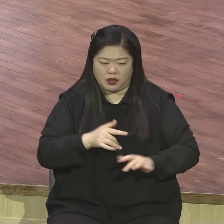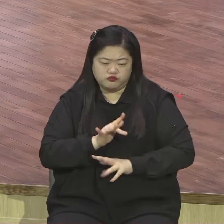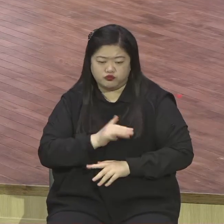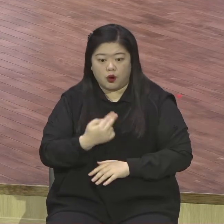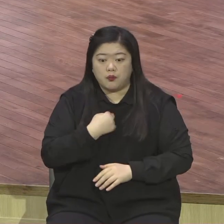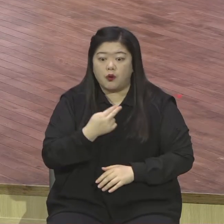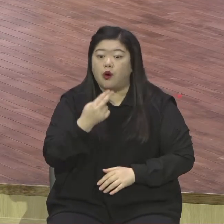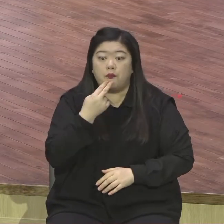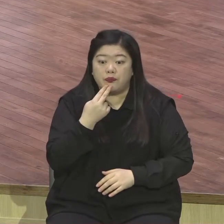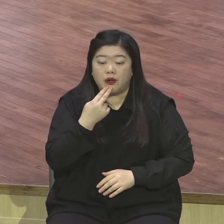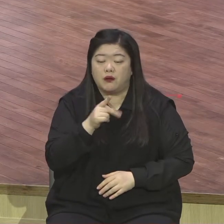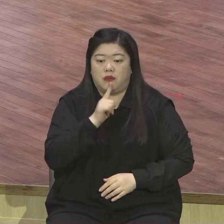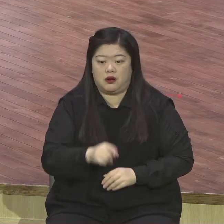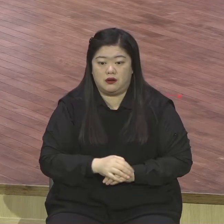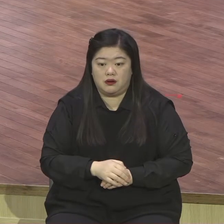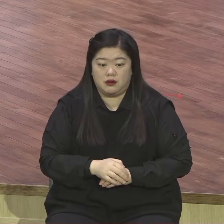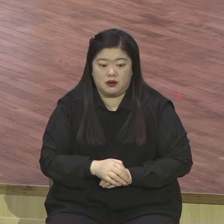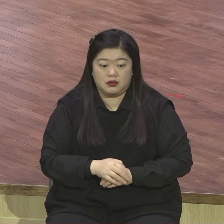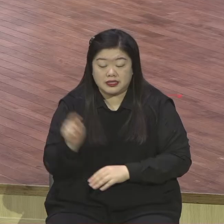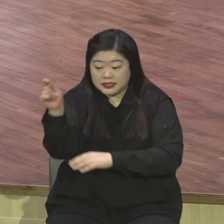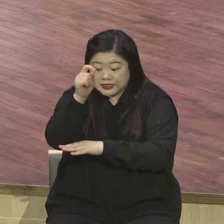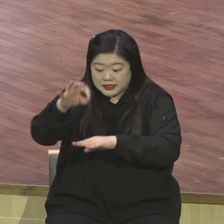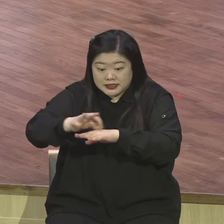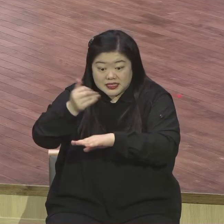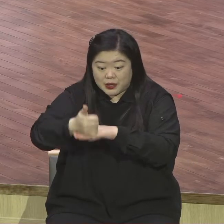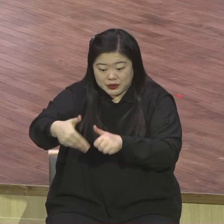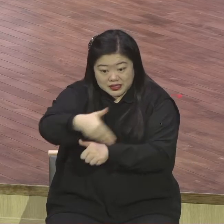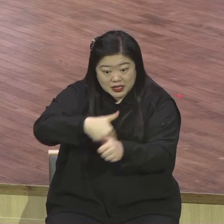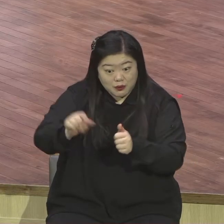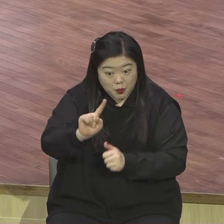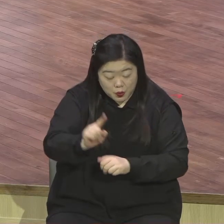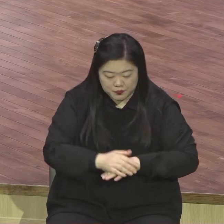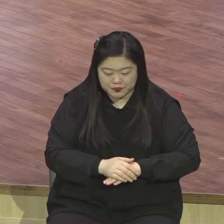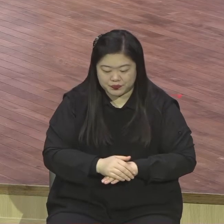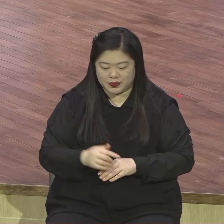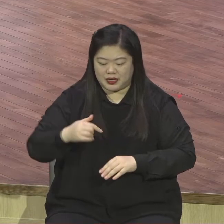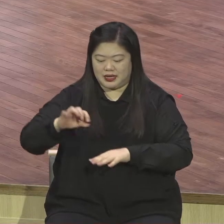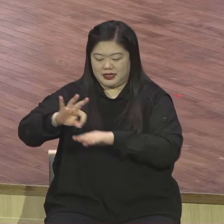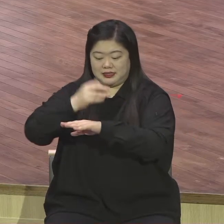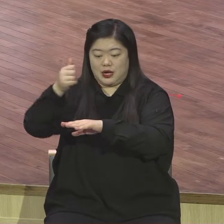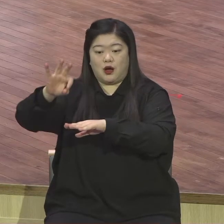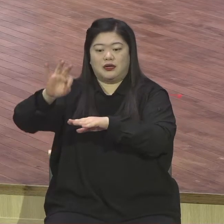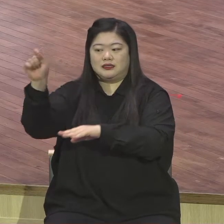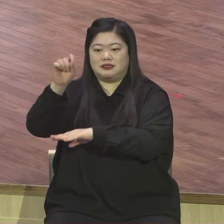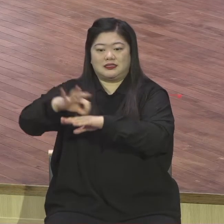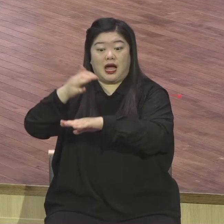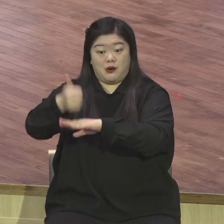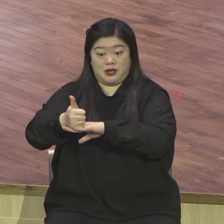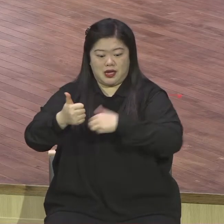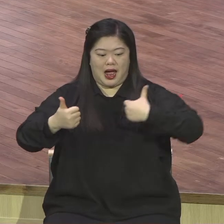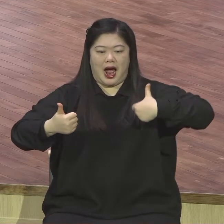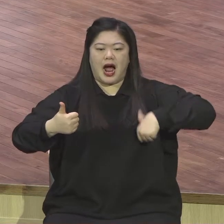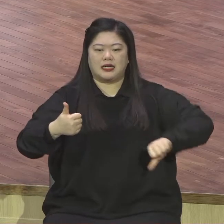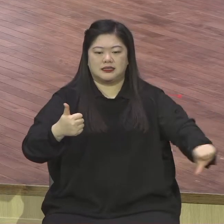아들 압살롬이 그냥 반역을 해가지고 그냥 쫓겨갈 때 선실이에요